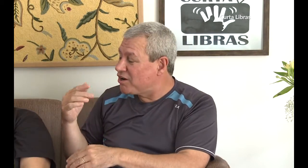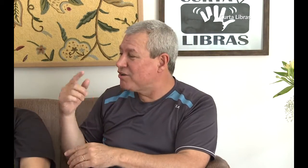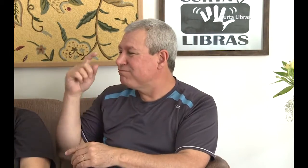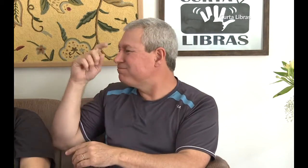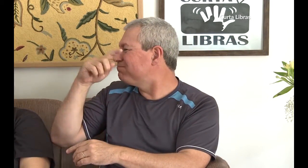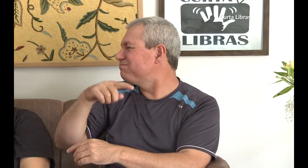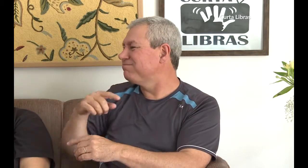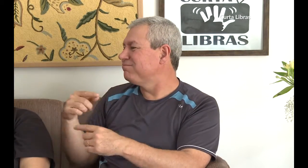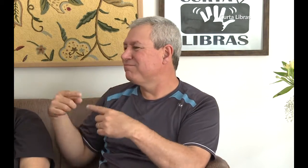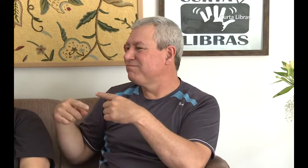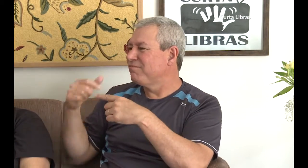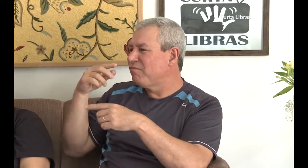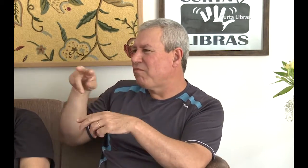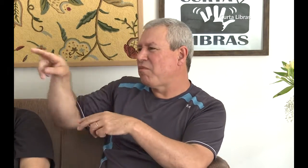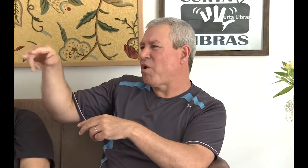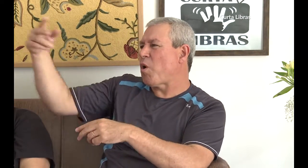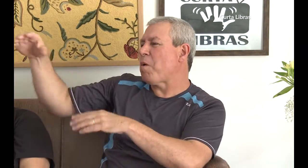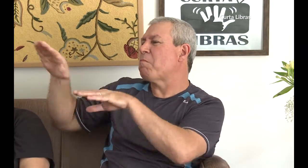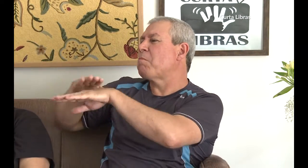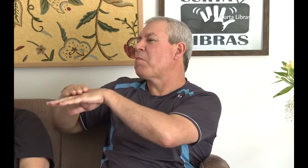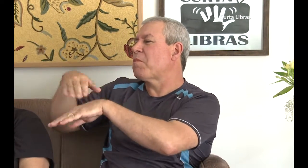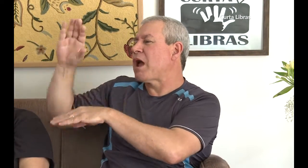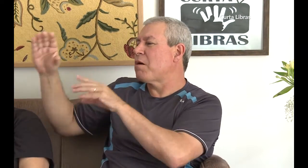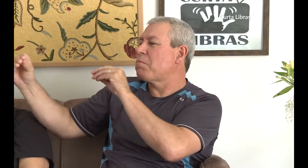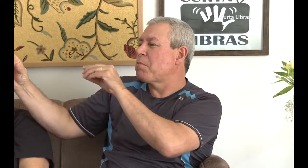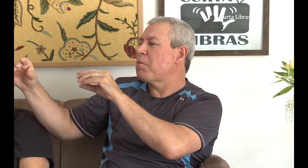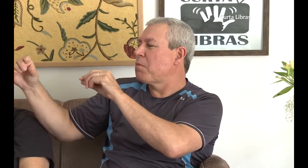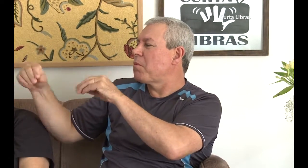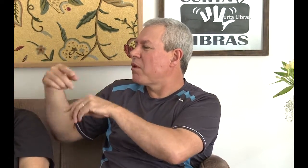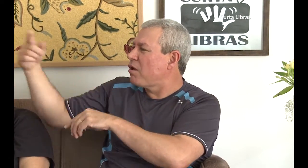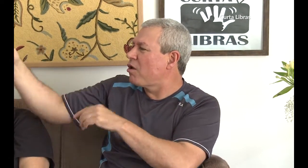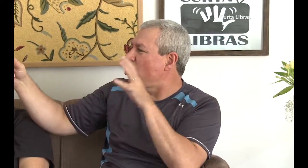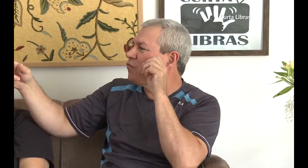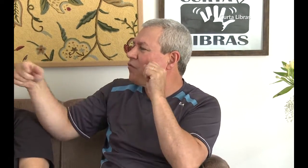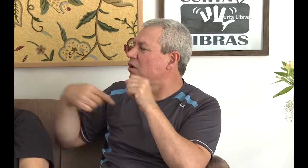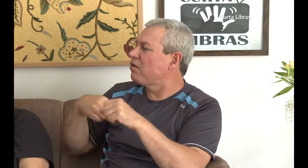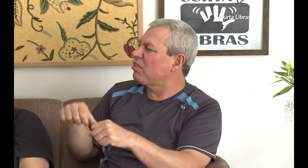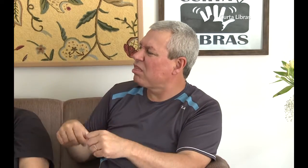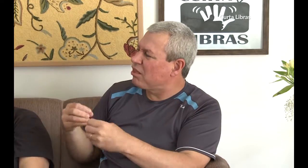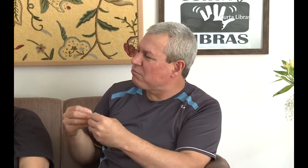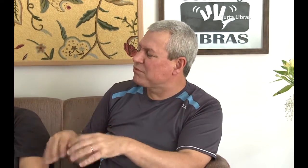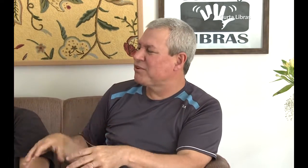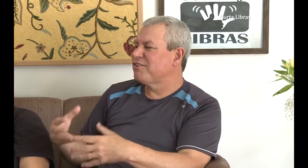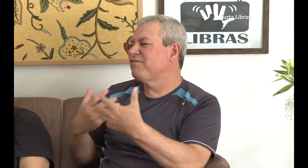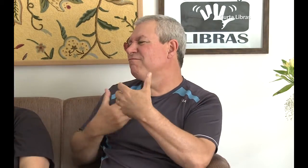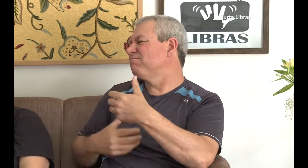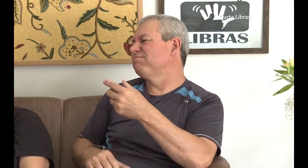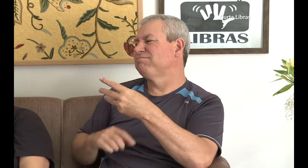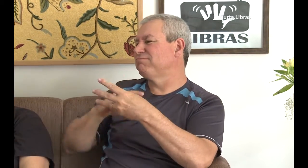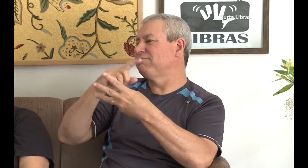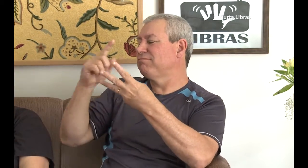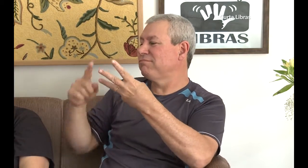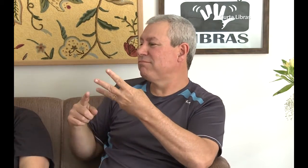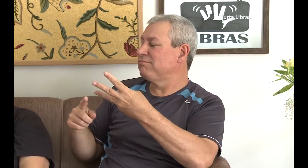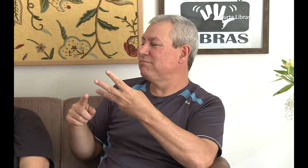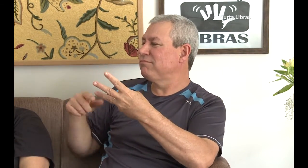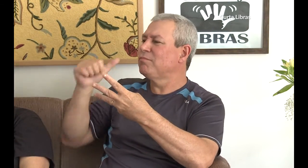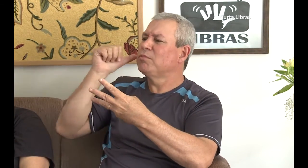ficava às vezes, mas começou a ficar difícil. Ela conversava com outros ouvintes e eu não entendia. Me sentia prejudicado. A terceira pessoa foi